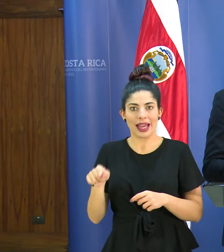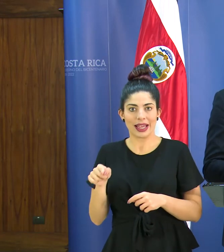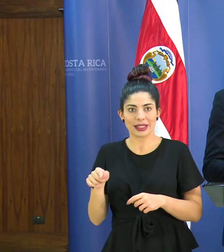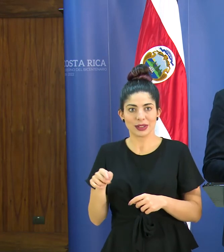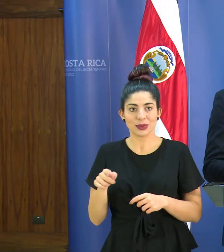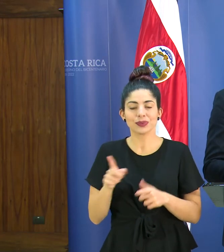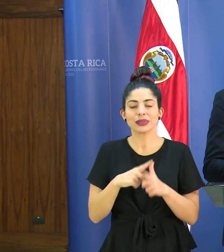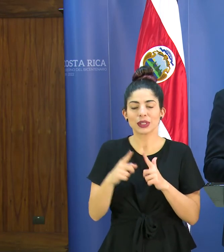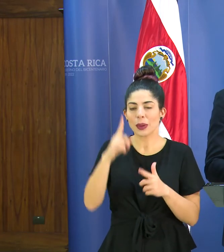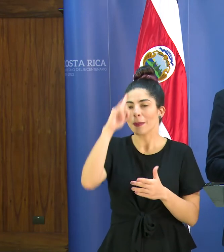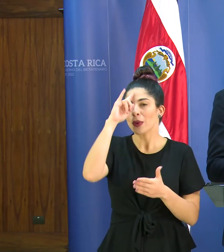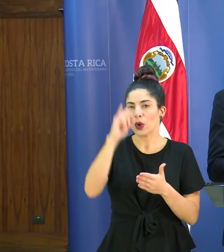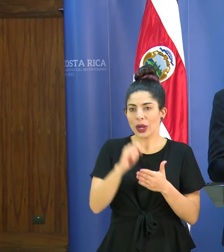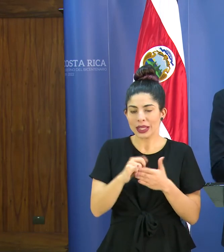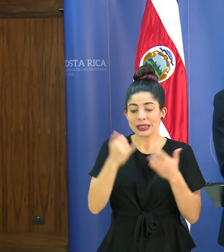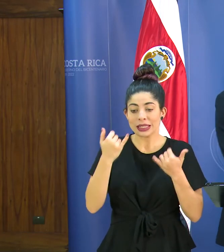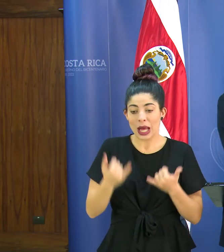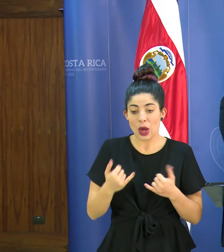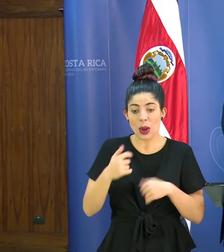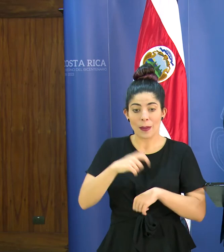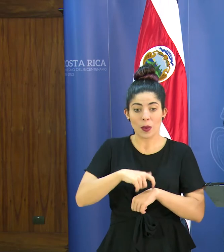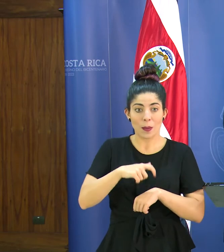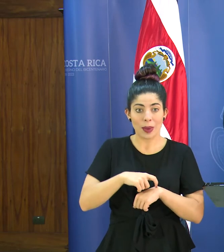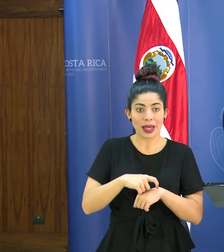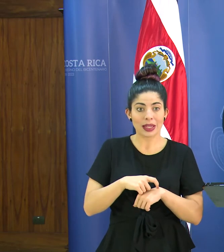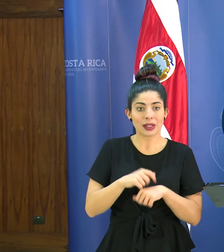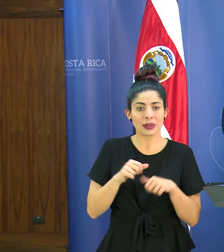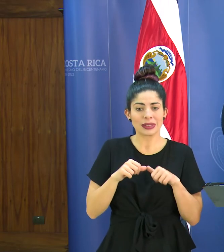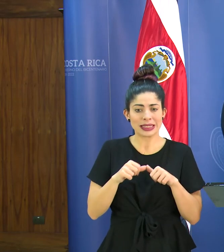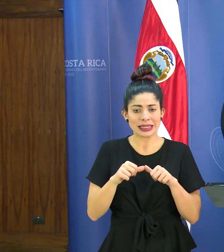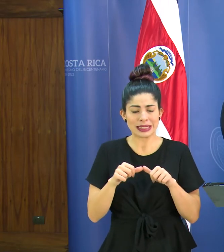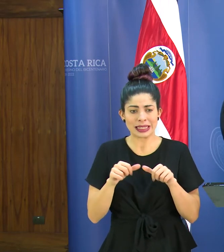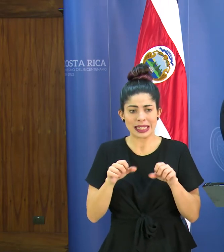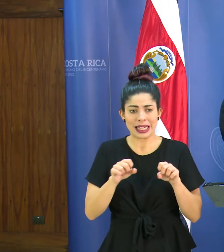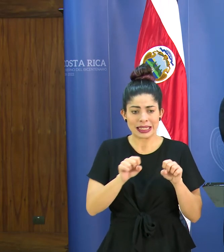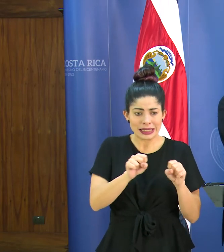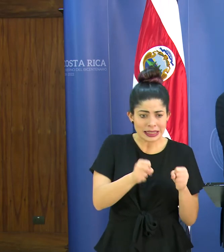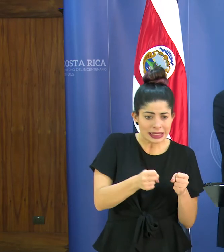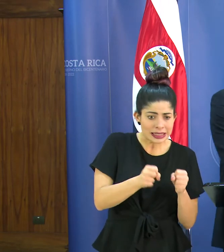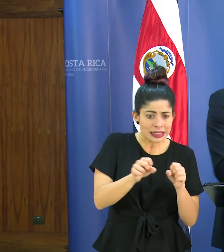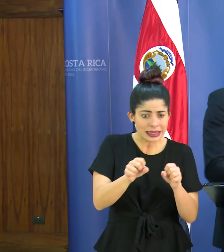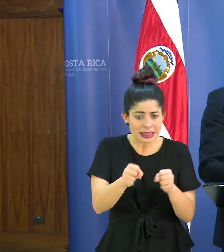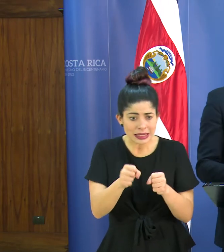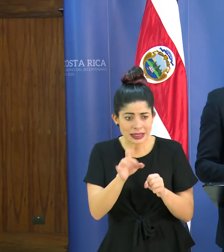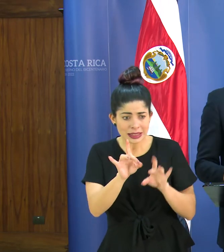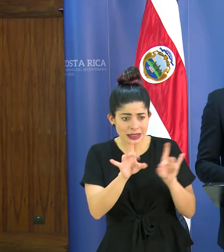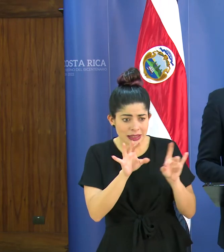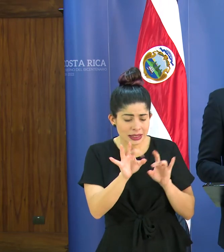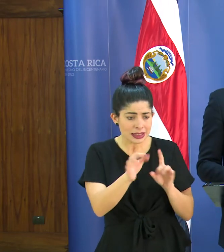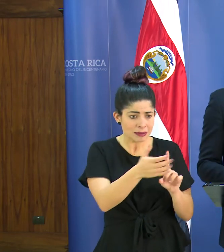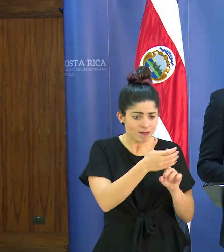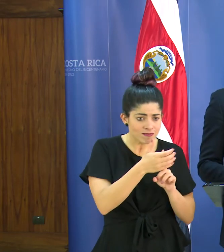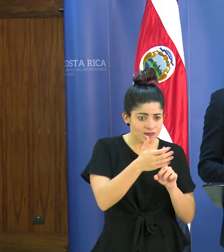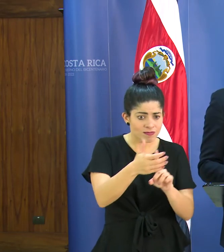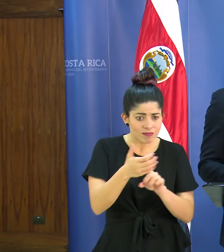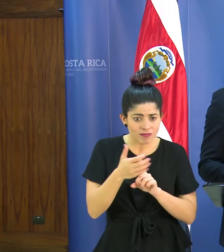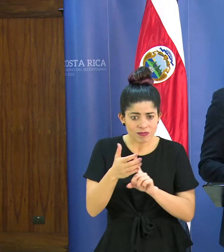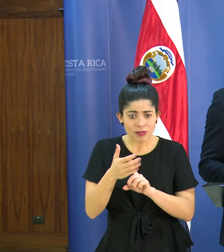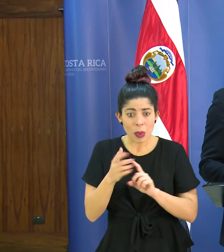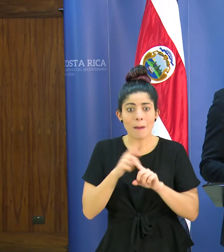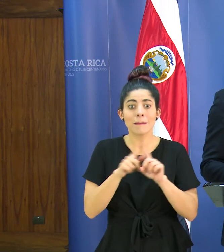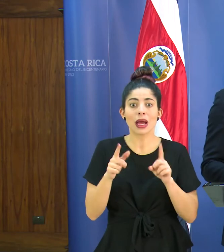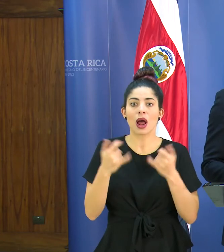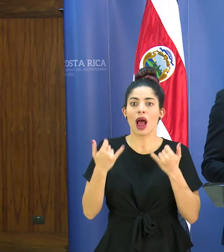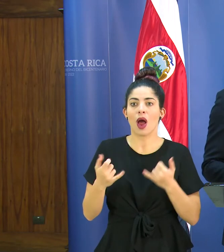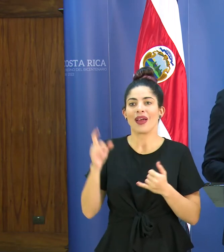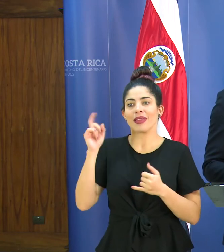entonces por eso es que justamente estamos en una etapa de seguir conteniendo lo que identificamos Ángela pero también no podemos negar ya que tenemos